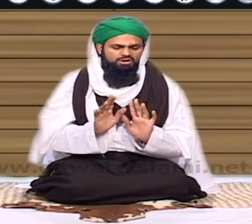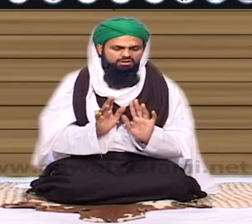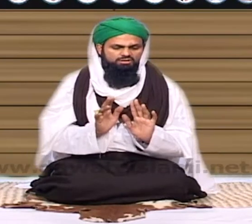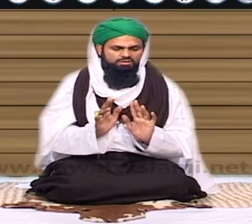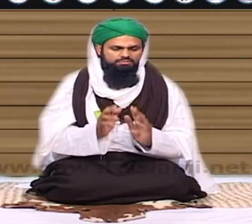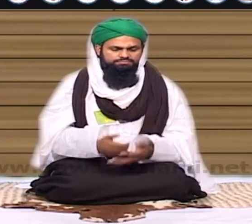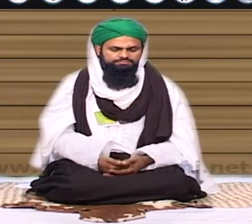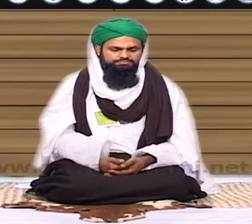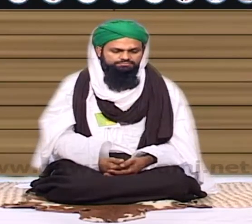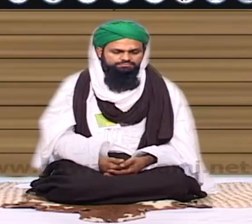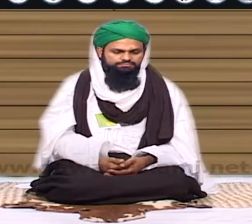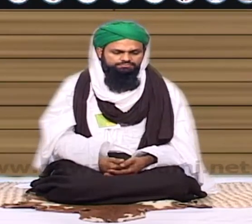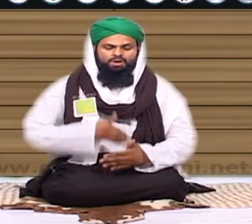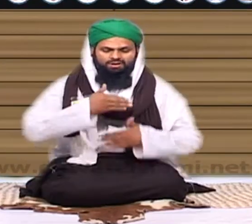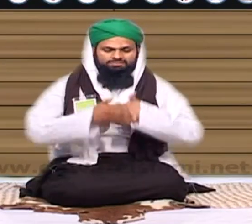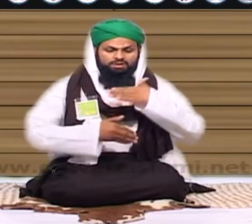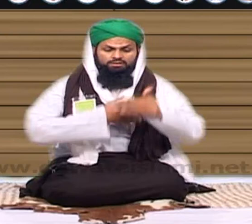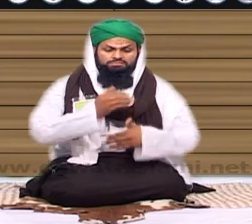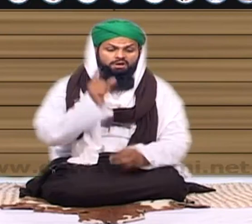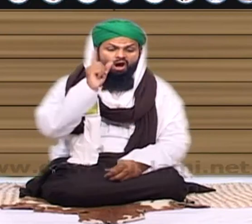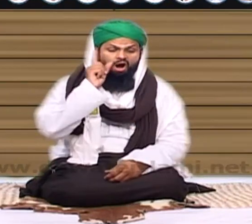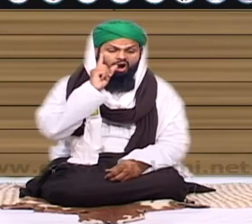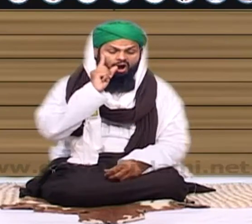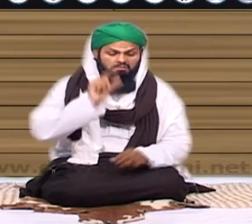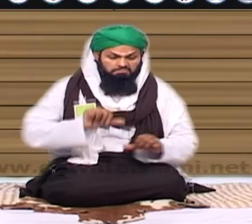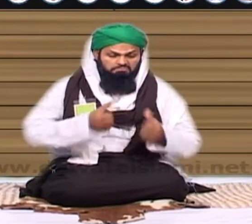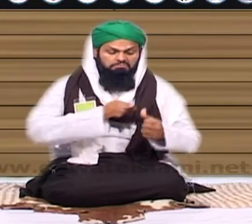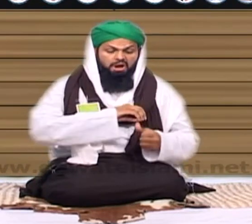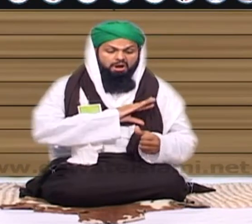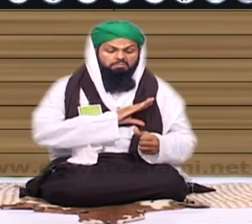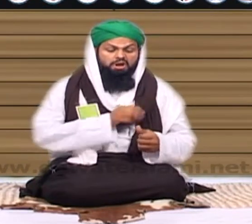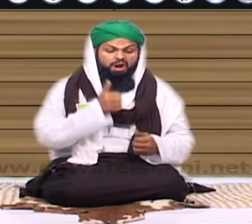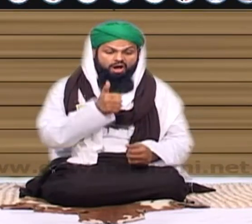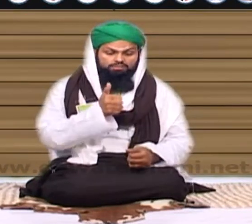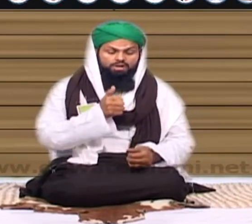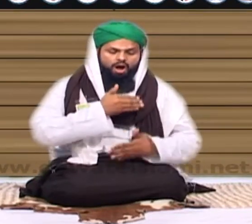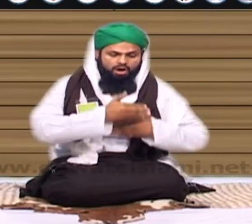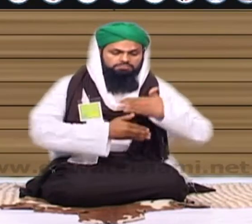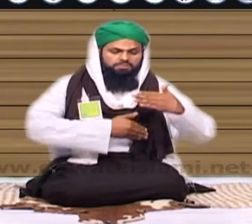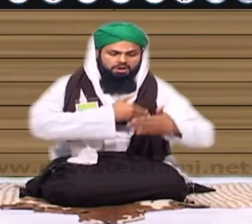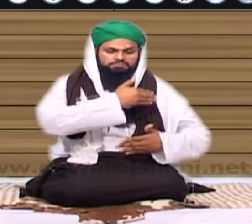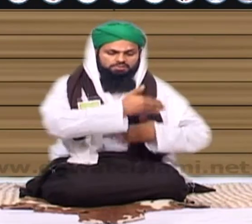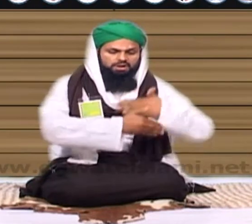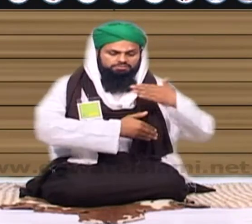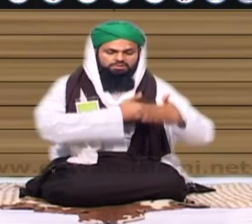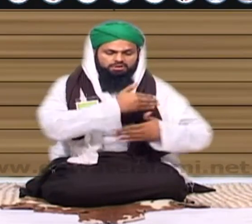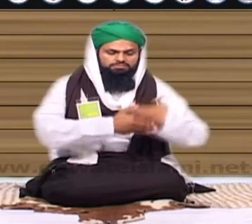اپنی زندگی کا اتنا بھی خورص تو کہ رہے بھائیو آہستہ آہستہ کب ہم سدھریں گے یہ نہ ہو کہ آہستہ